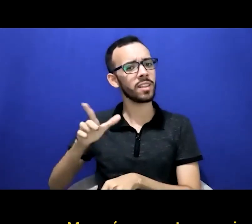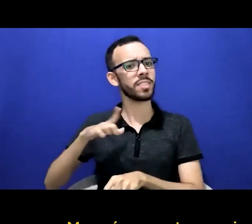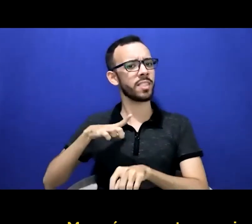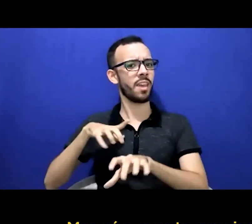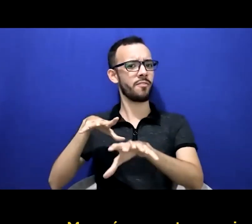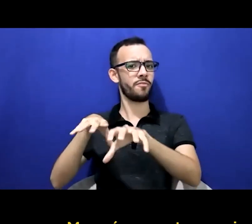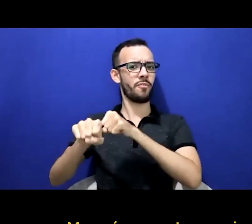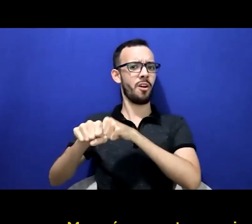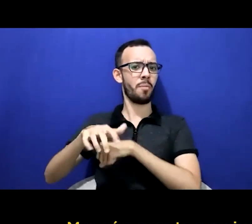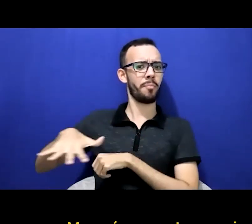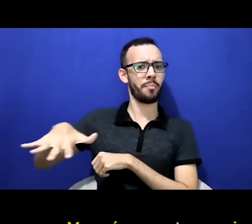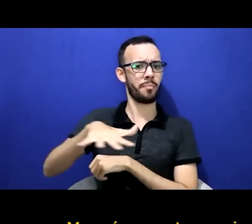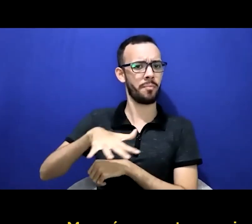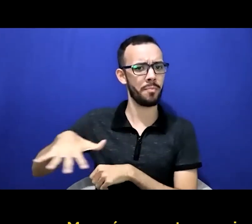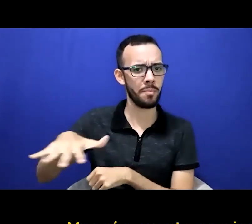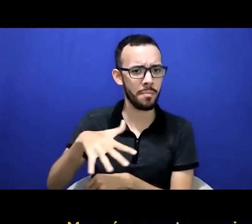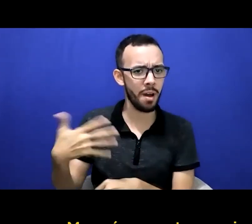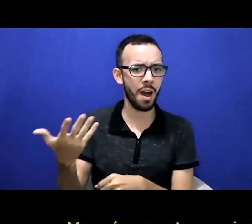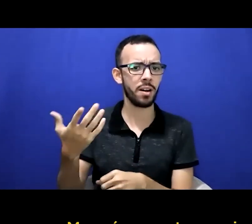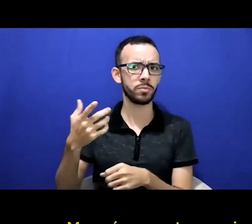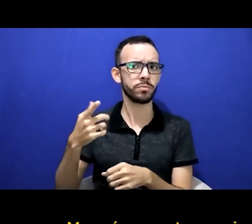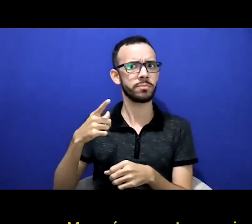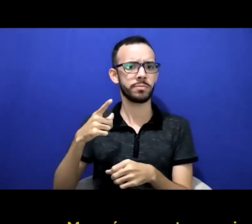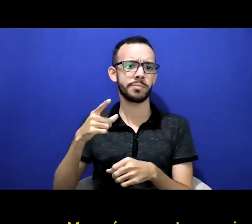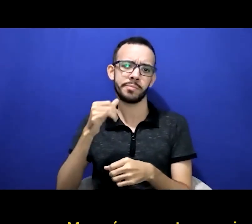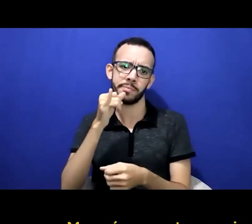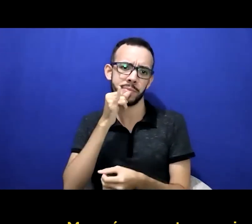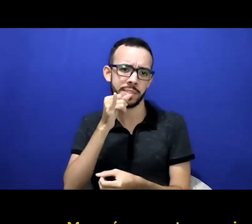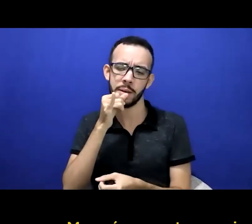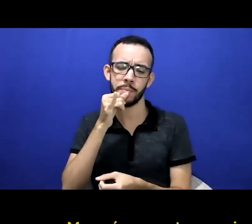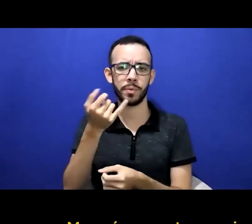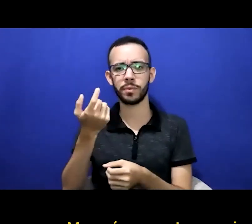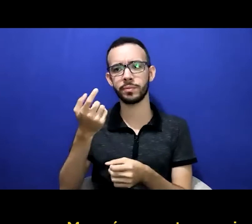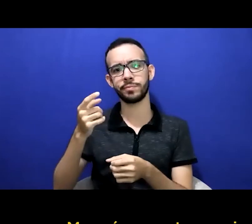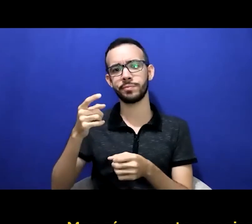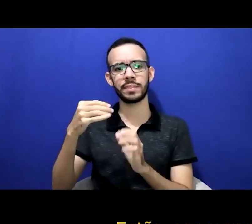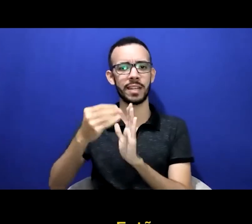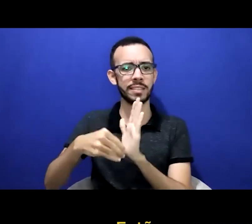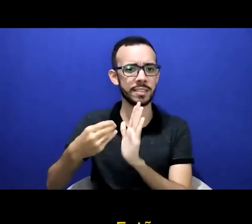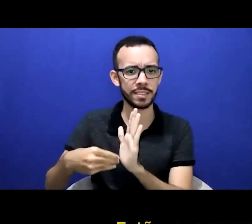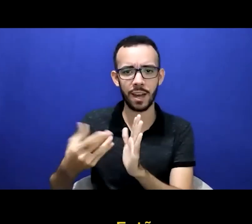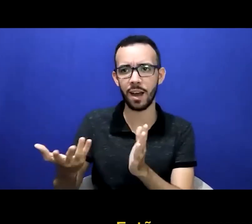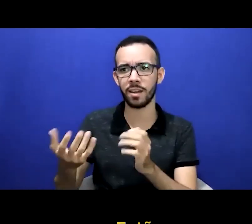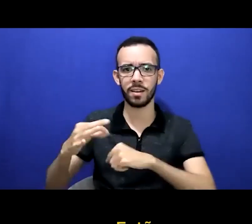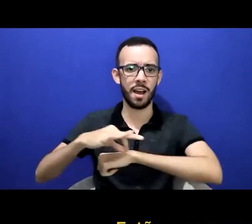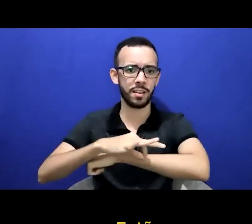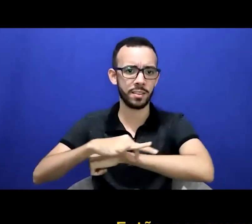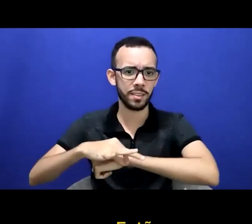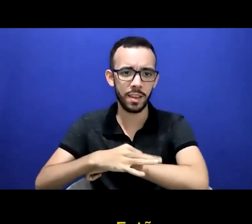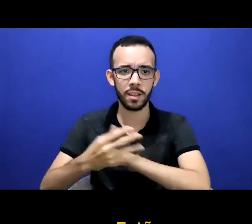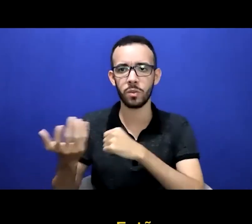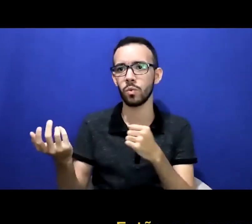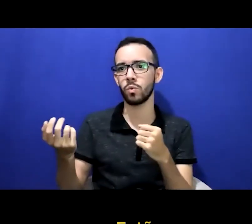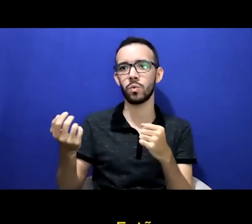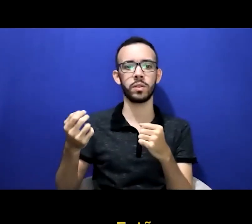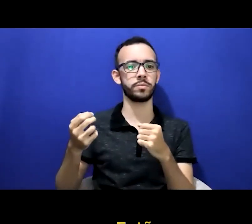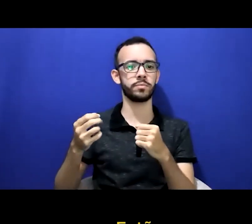coisas além dessas coisas mais físicas, sabe? Então, por exemplo,